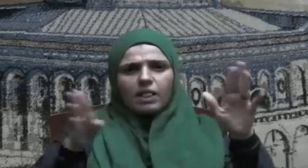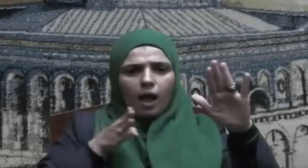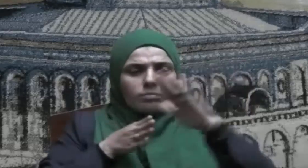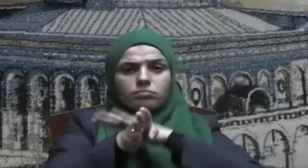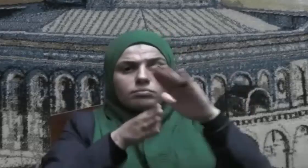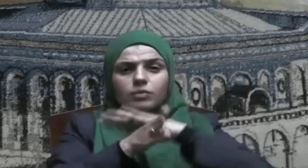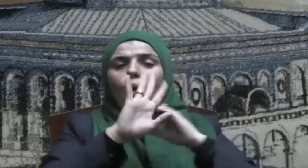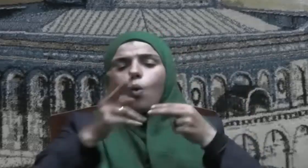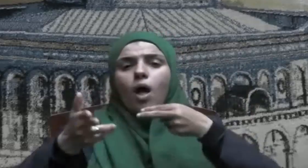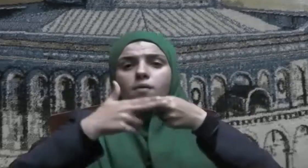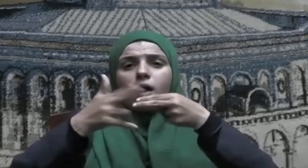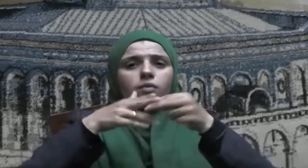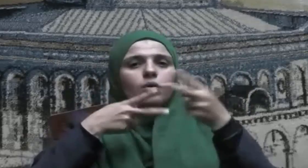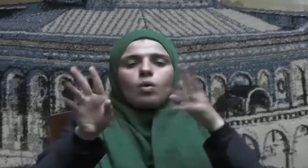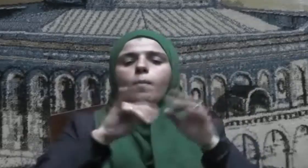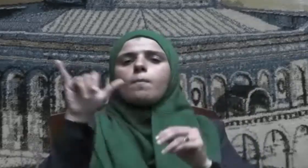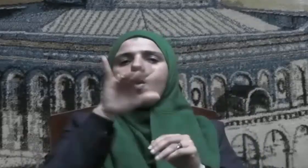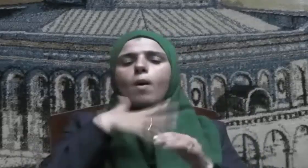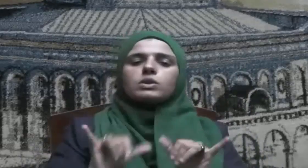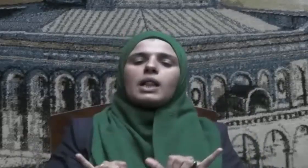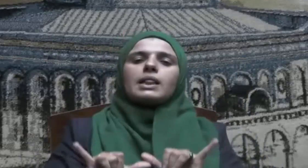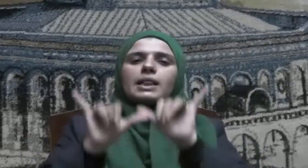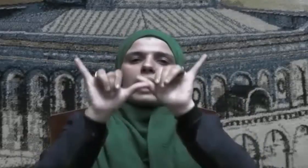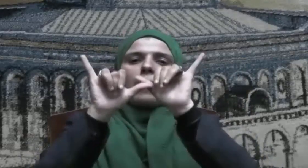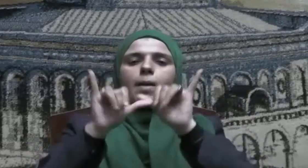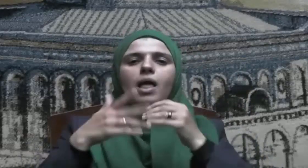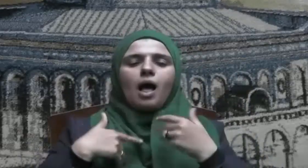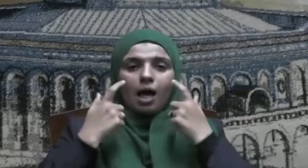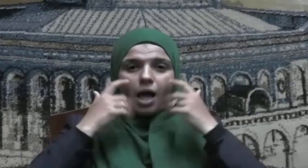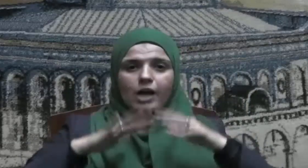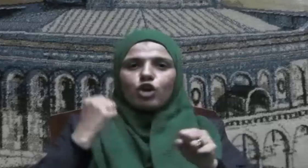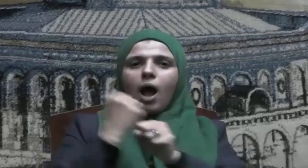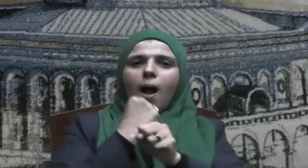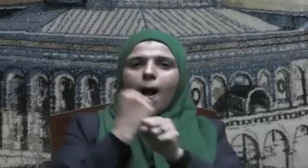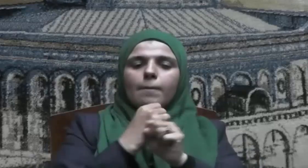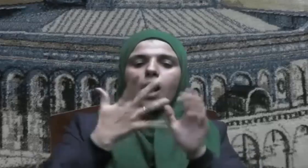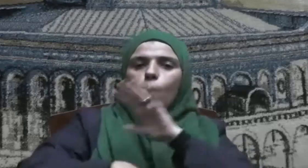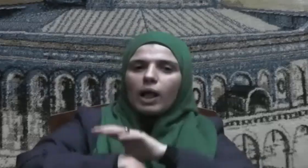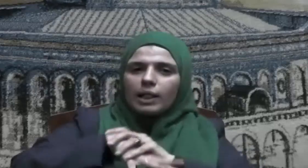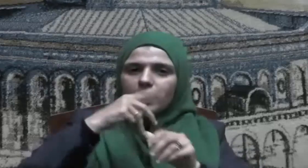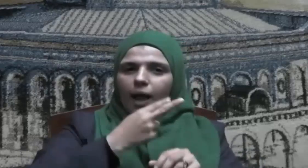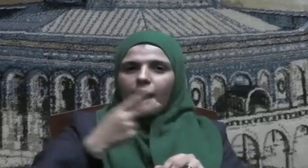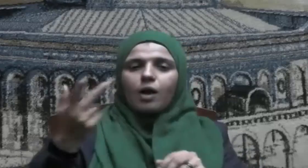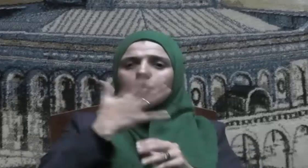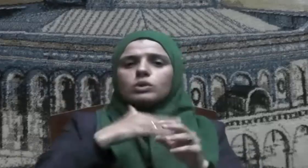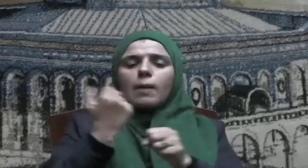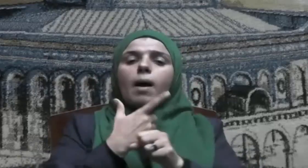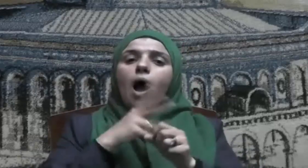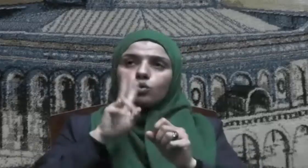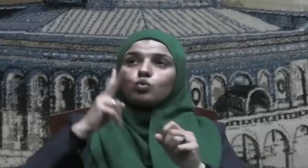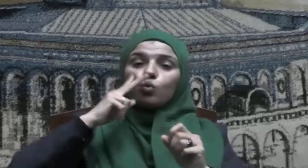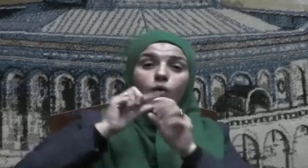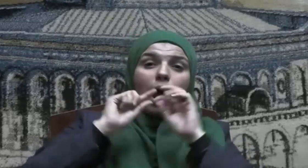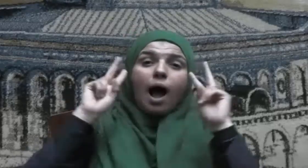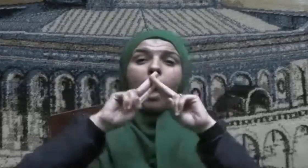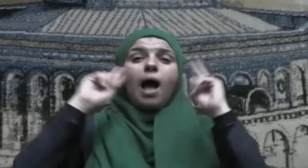إلى بر التنمية والرخاء والعمل والإنتاج لنثبت للدنيا كلها